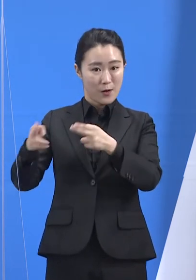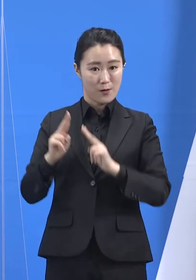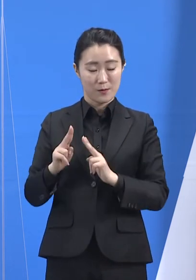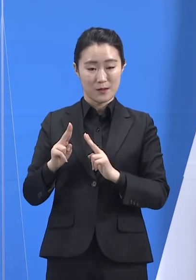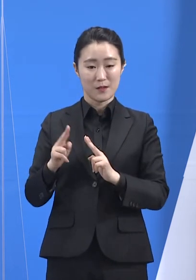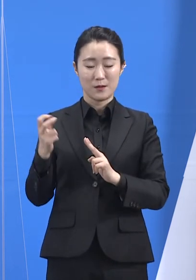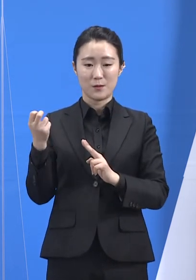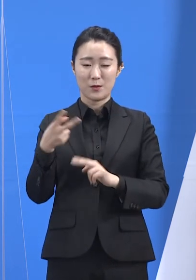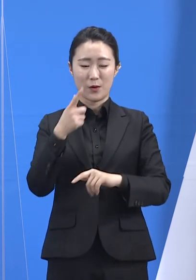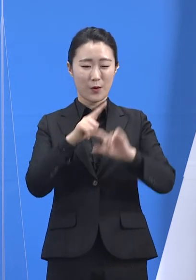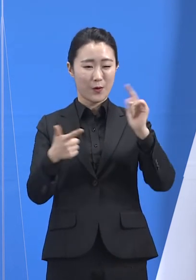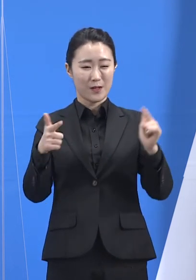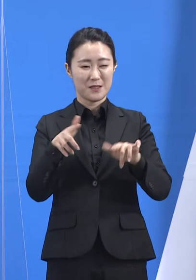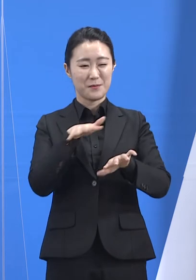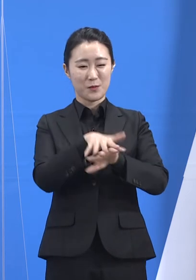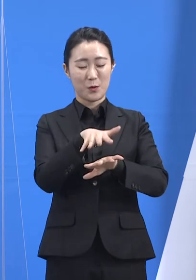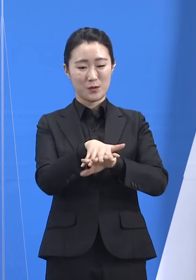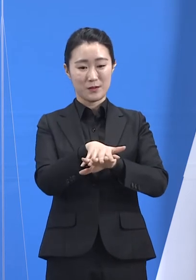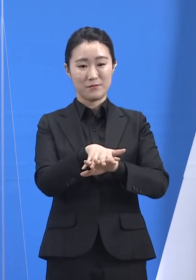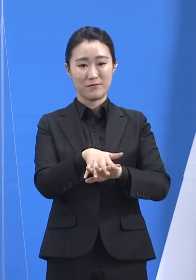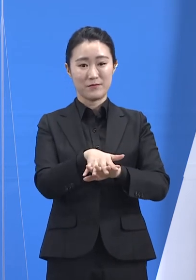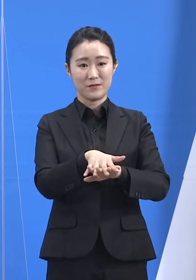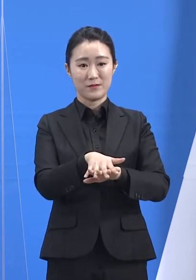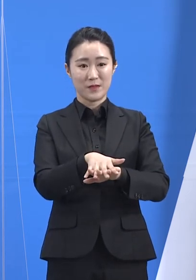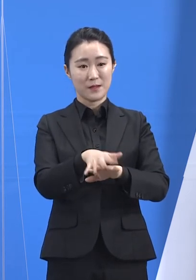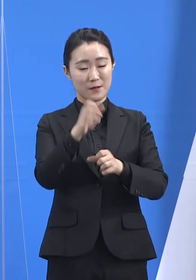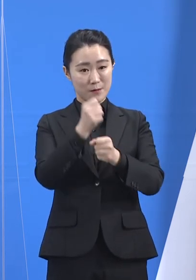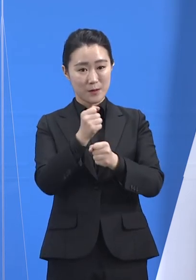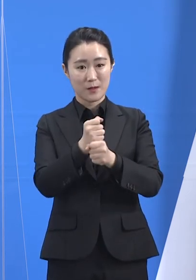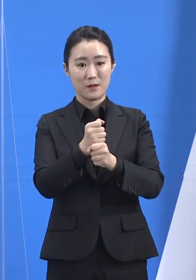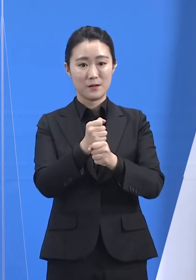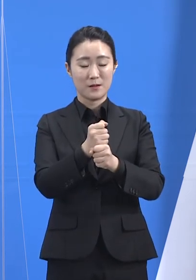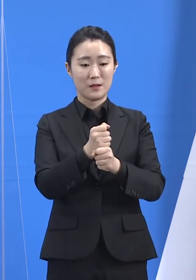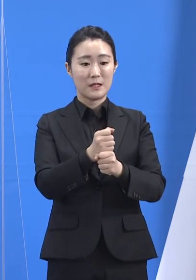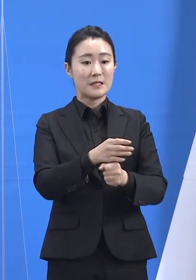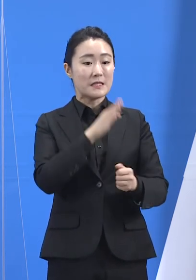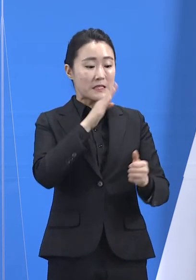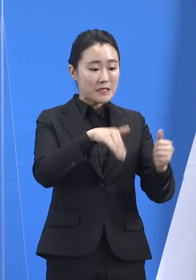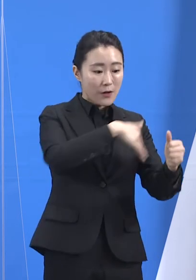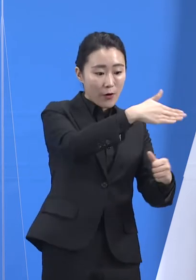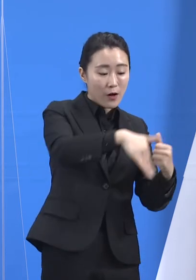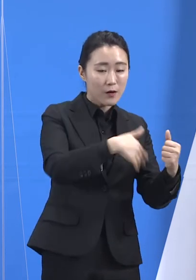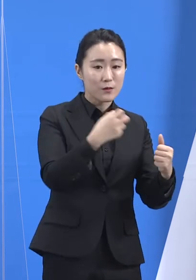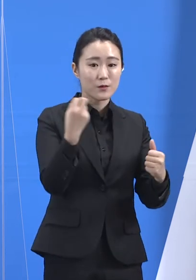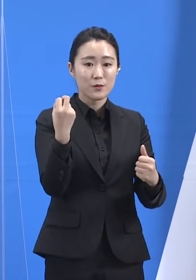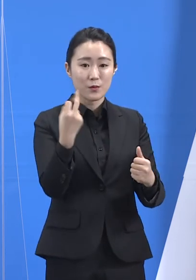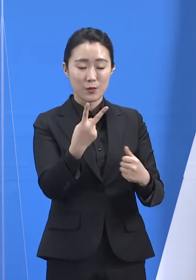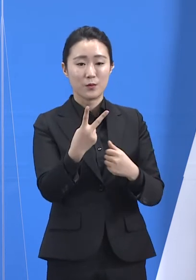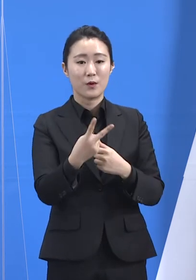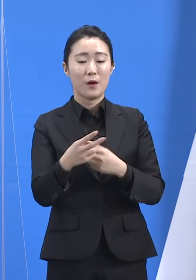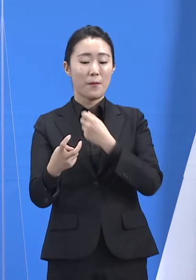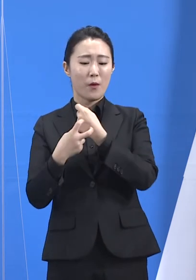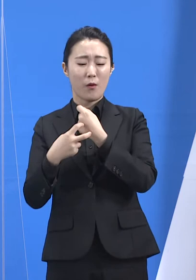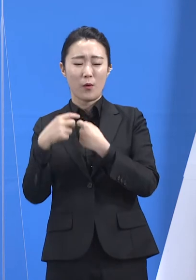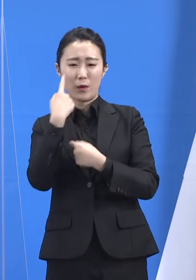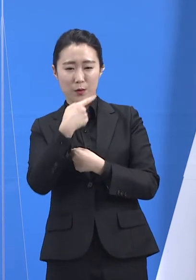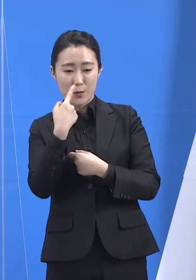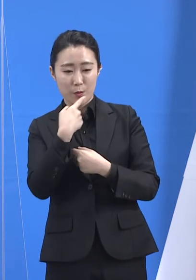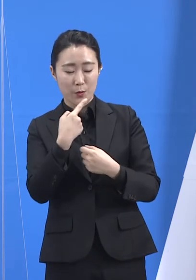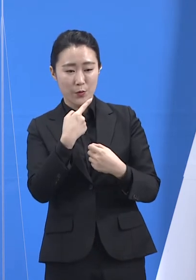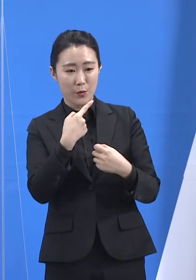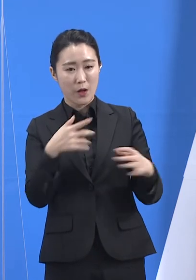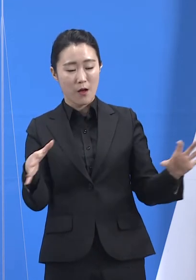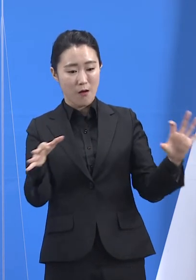거버넌스를 구성하여 현장과 위학적 이론을 연계하여 효율적인 접종이 이루어질 수 있도록 만반의